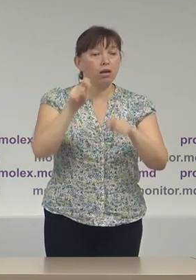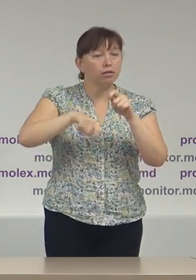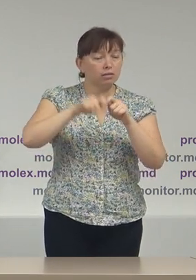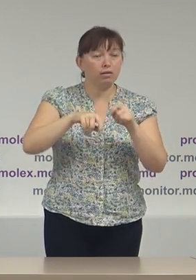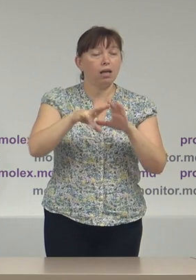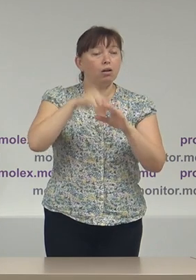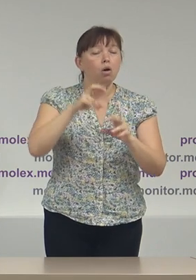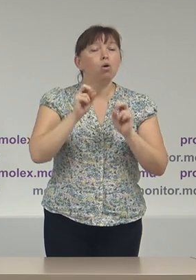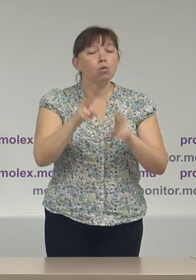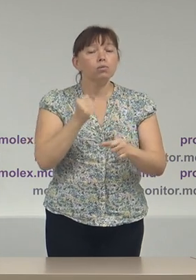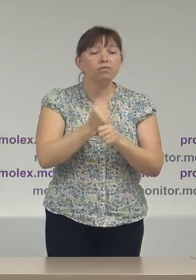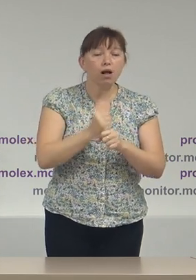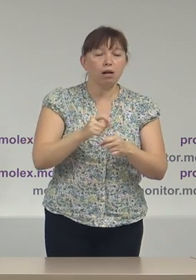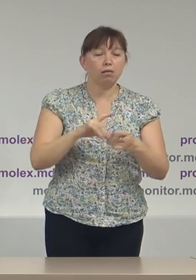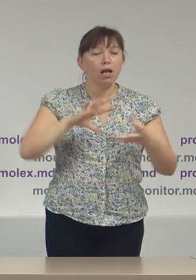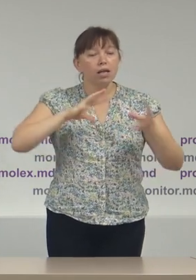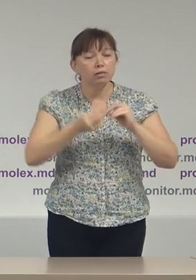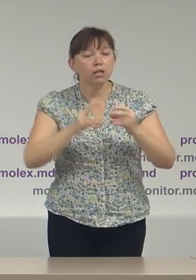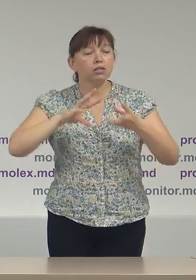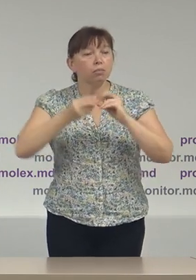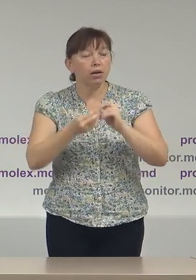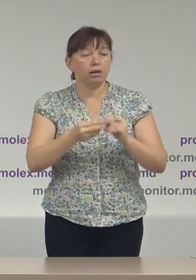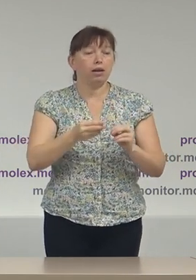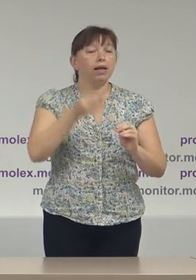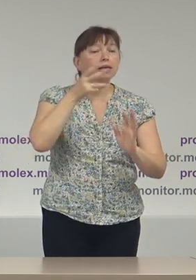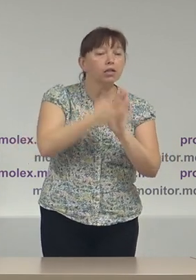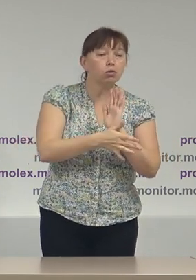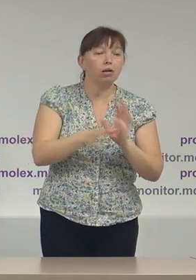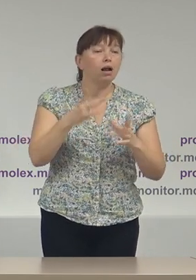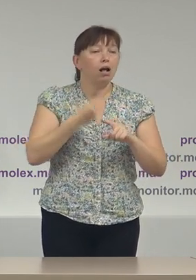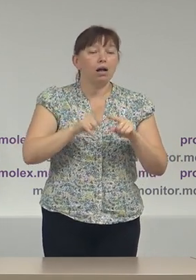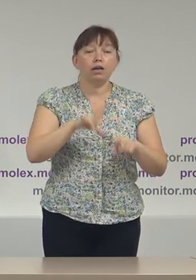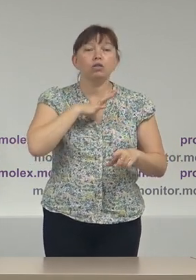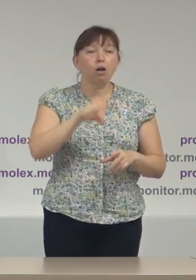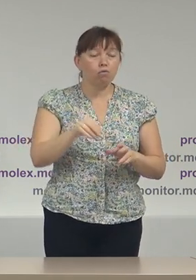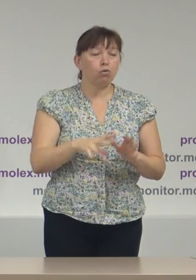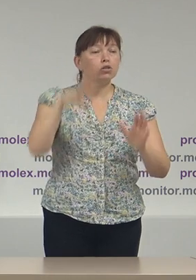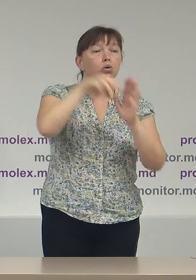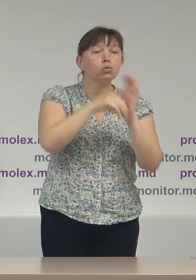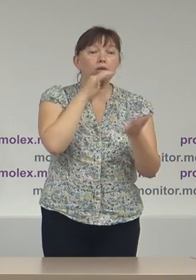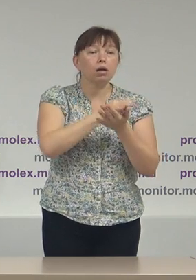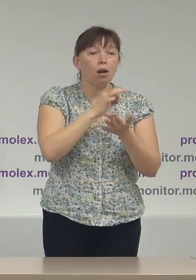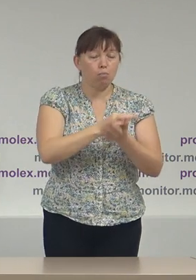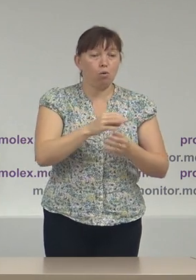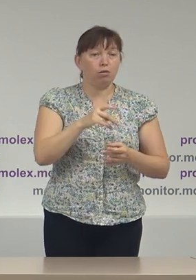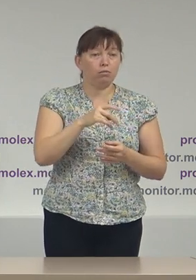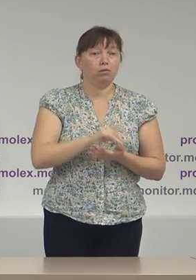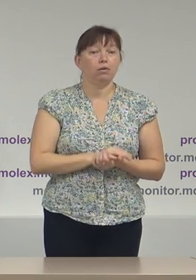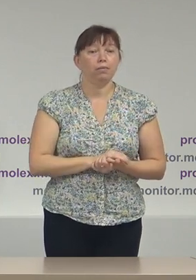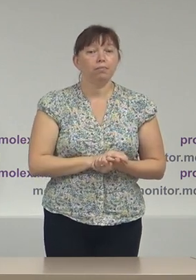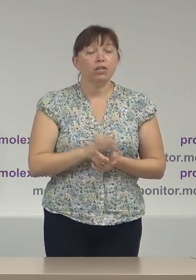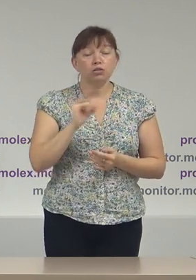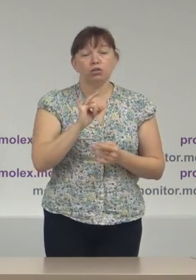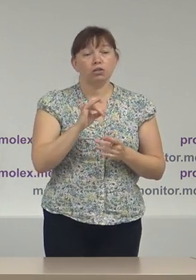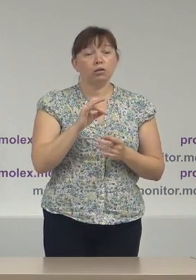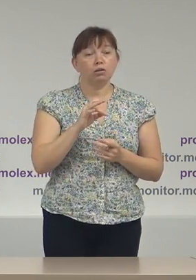se fac estimările cheltuielilor neraportate de către concurenții electorali și, în ultimul rând,